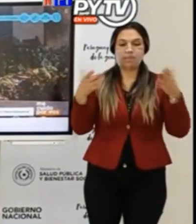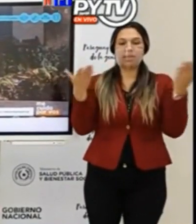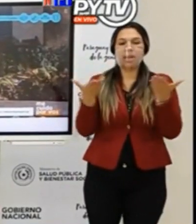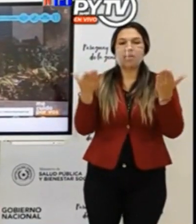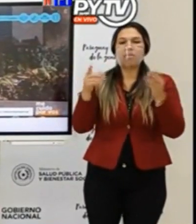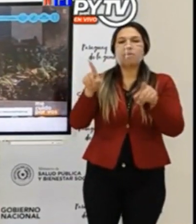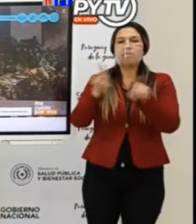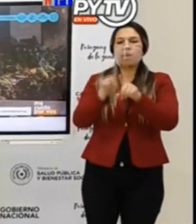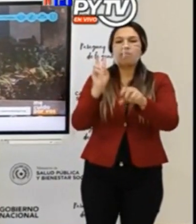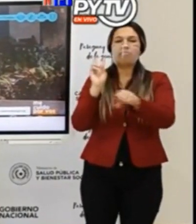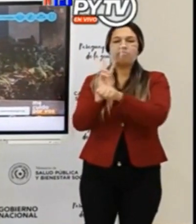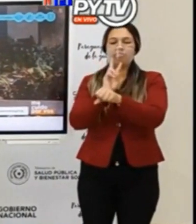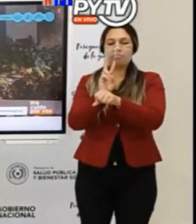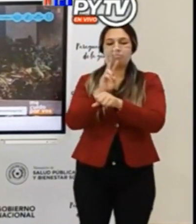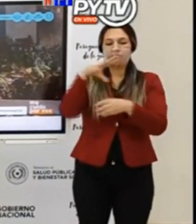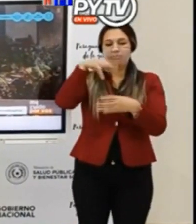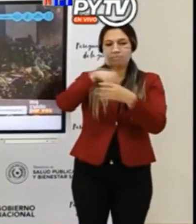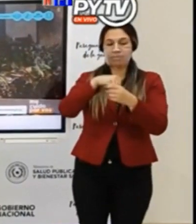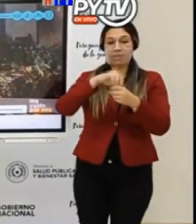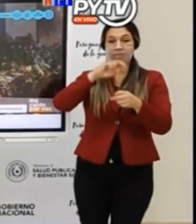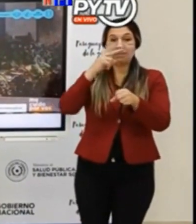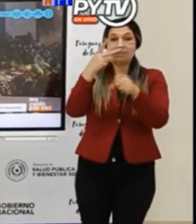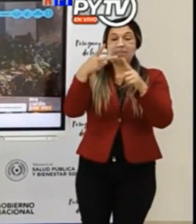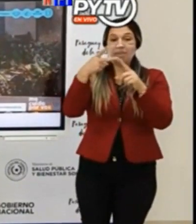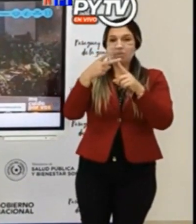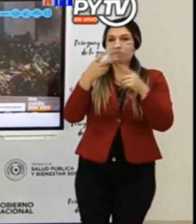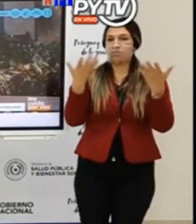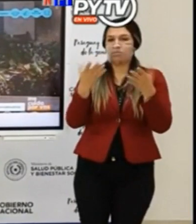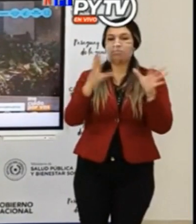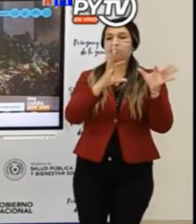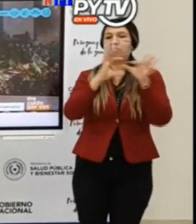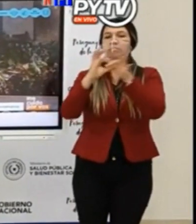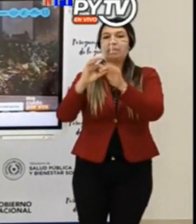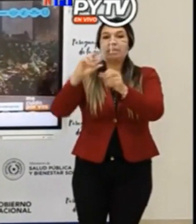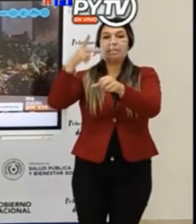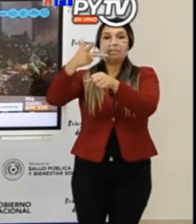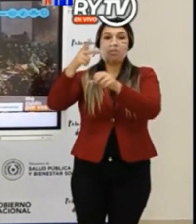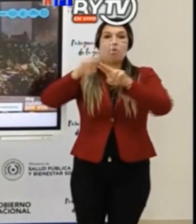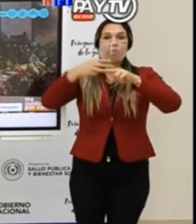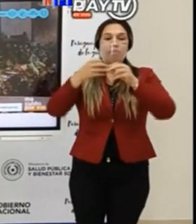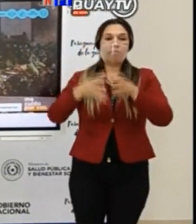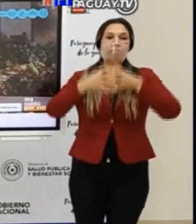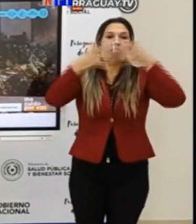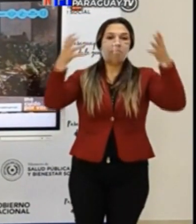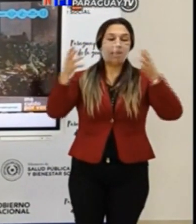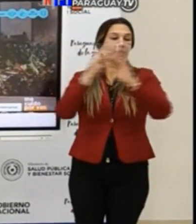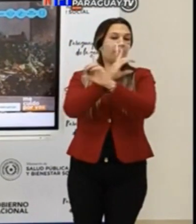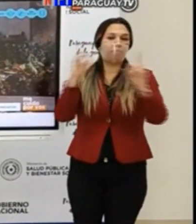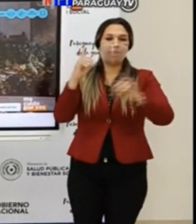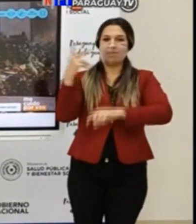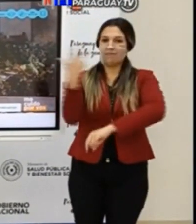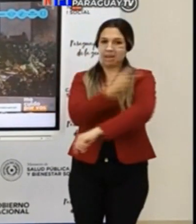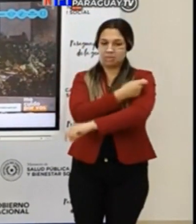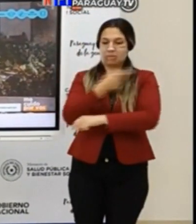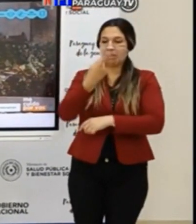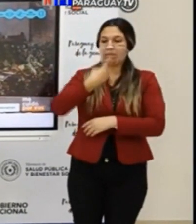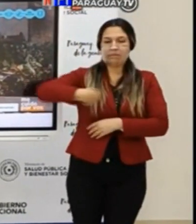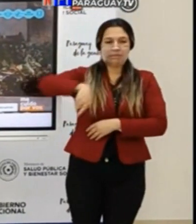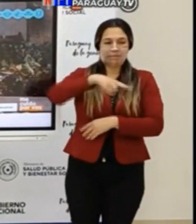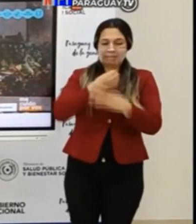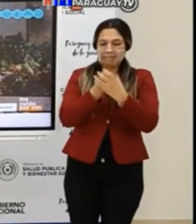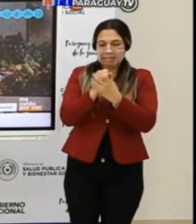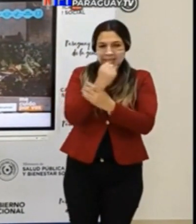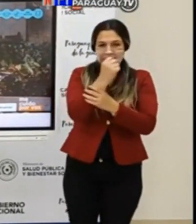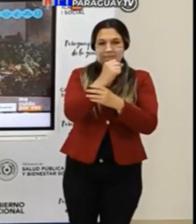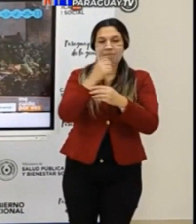la tercera o mitigar el impacto de la tercera está relacionado muchísimo con lo que podamos hacer con la vacunación todo el esfuerzo de